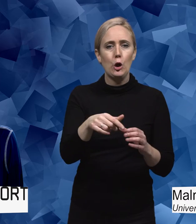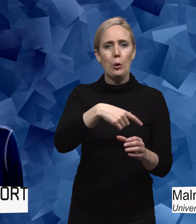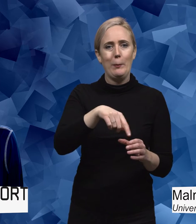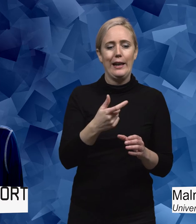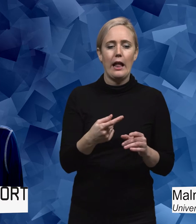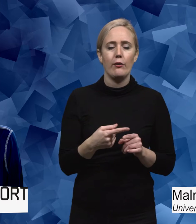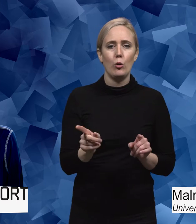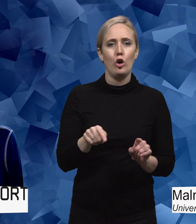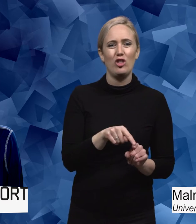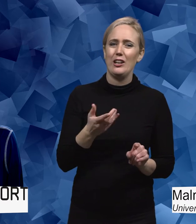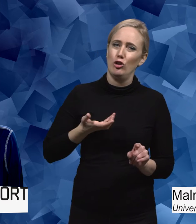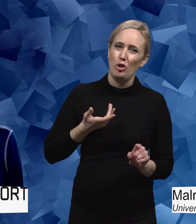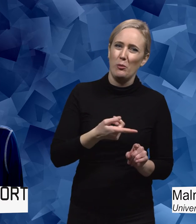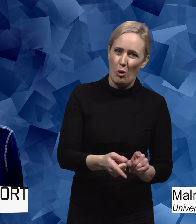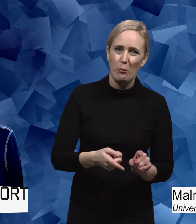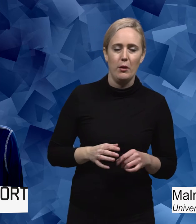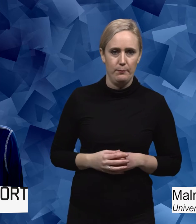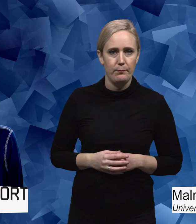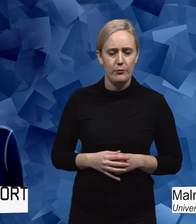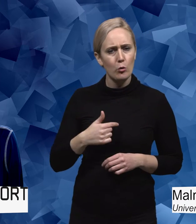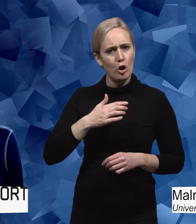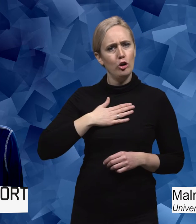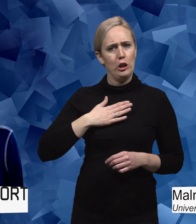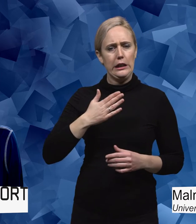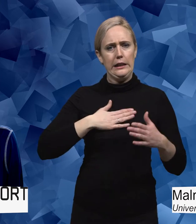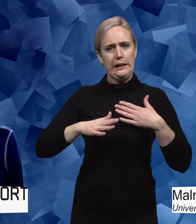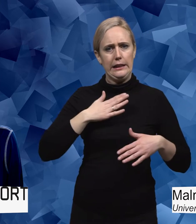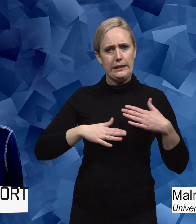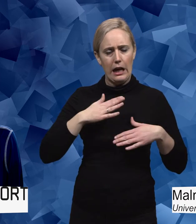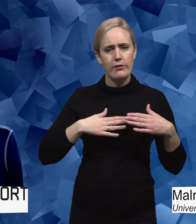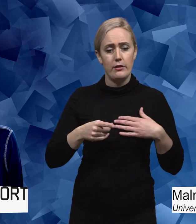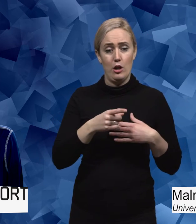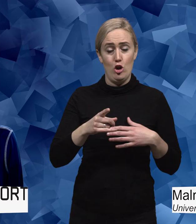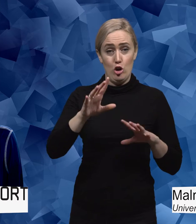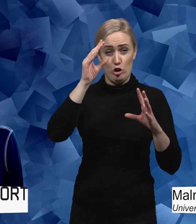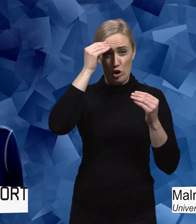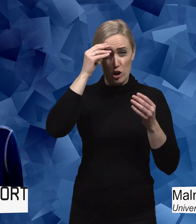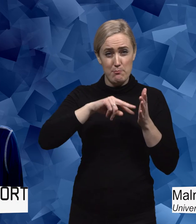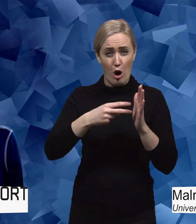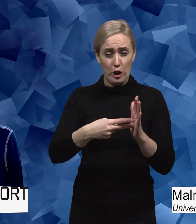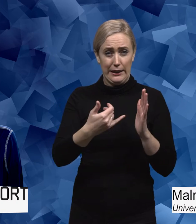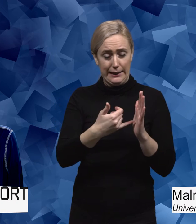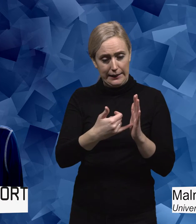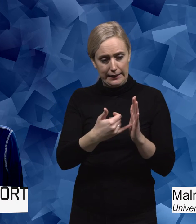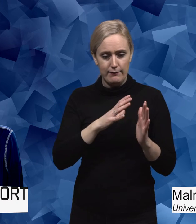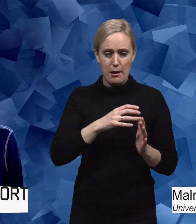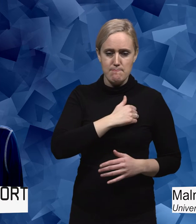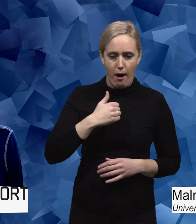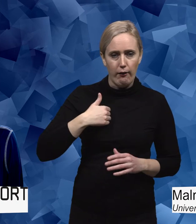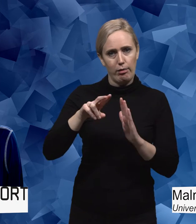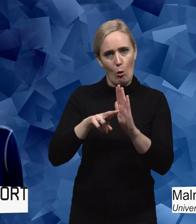och som att det är lite synd om och så. Och det jag tyckte var intressant är att inte ens i de här kursplanerna som handlade om makt och normer och ojämlikhet så